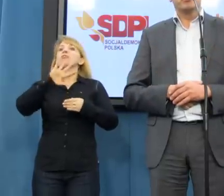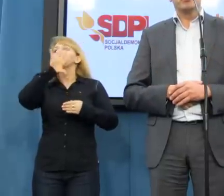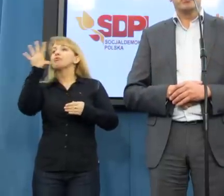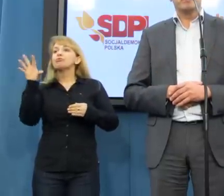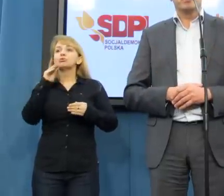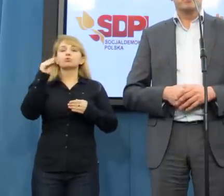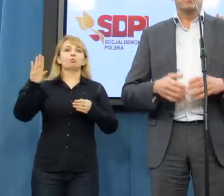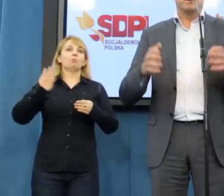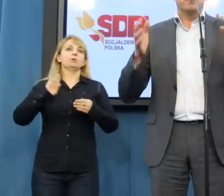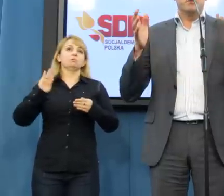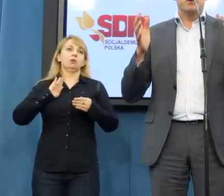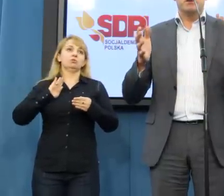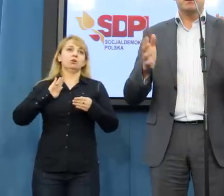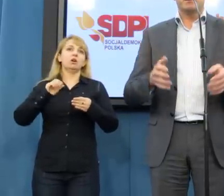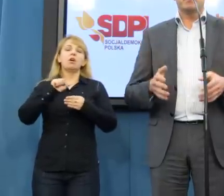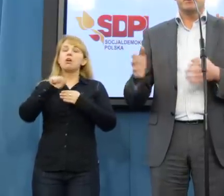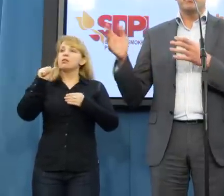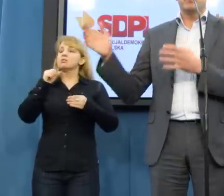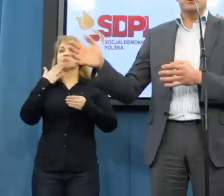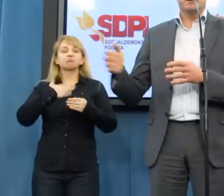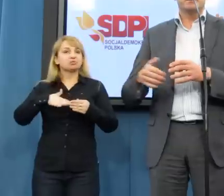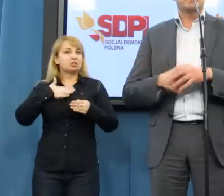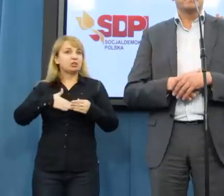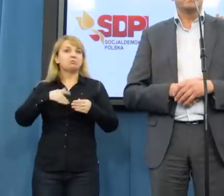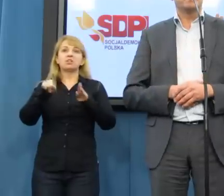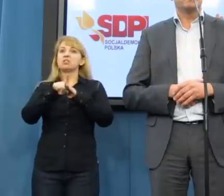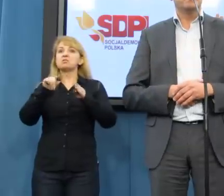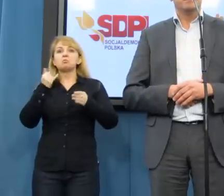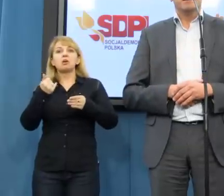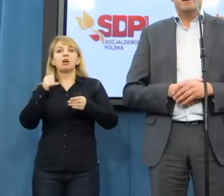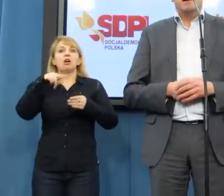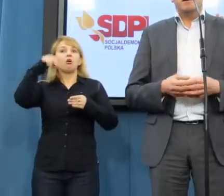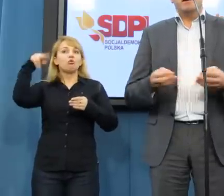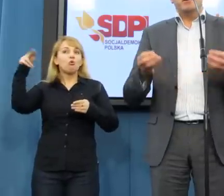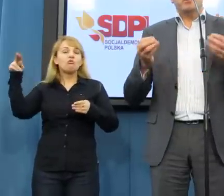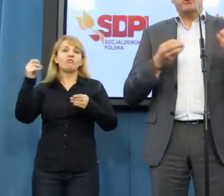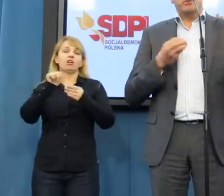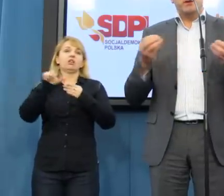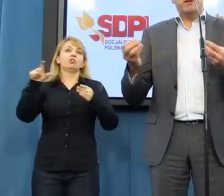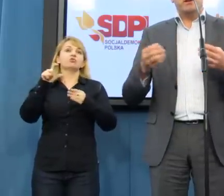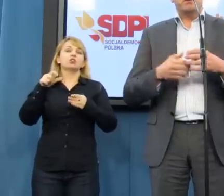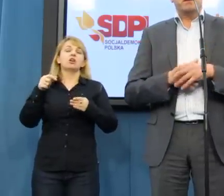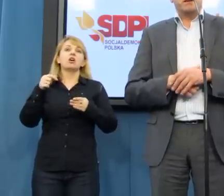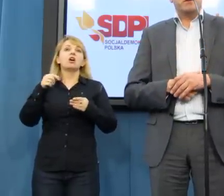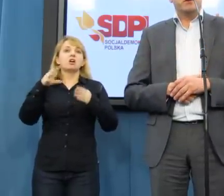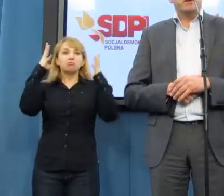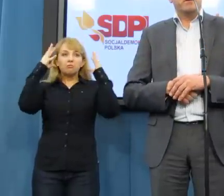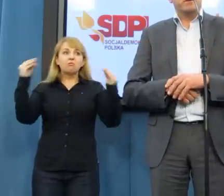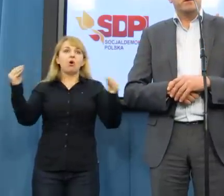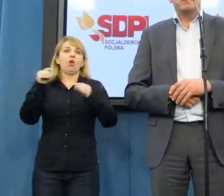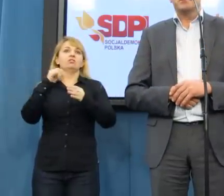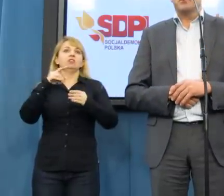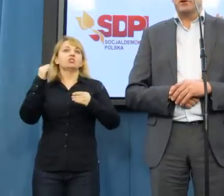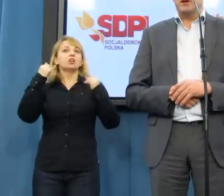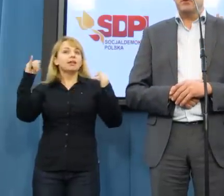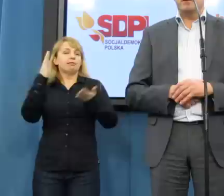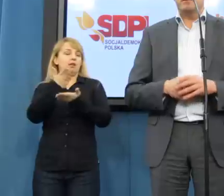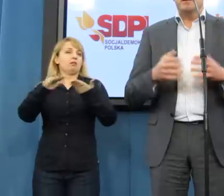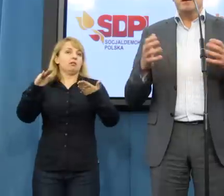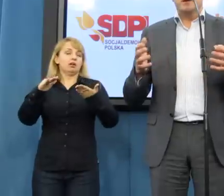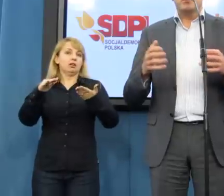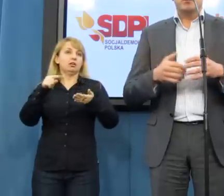ruchu drogowego. Mam na myśli kraje Beneluxu, kraje Skandynawii. I to porównanie przedstawione w tymże